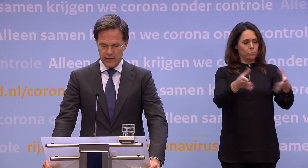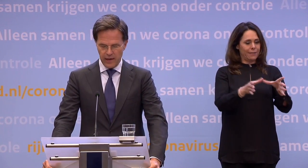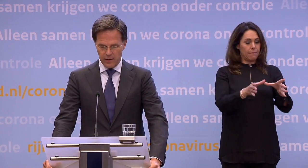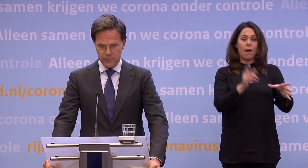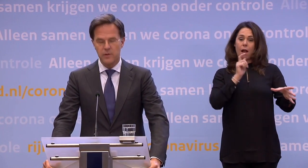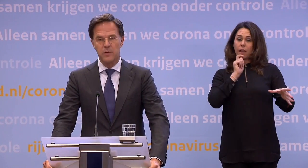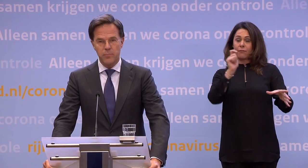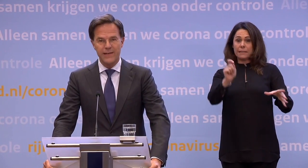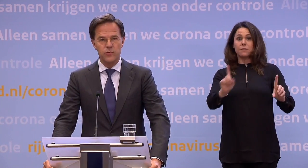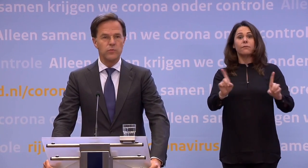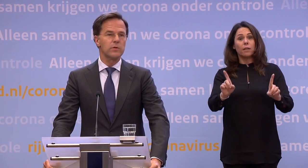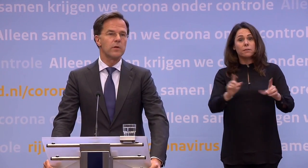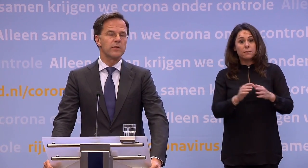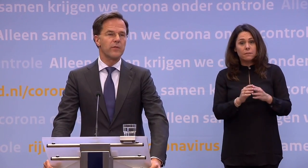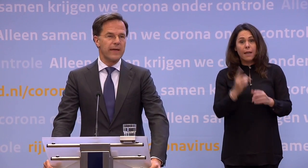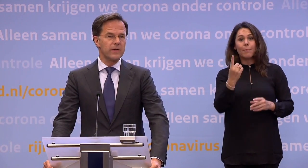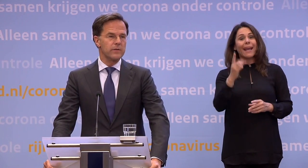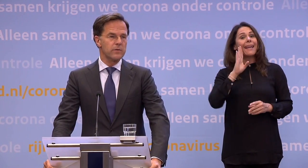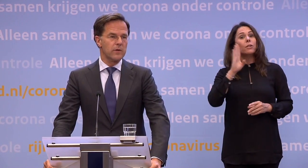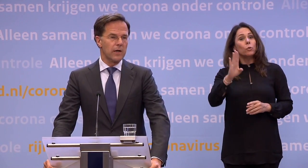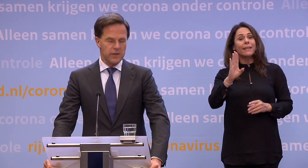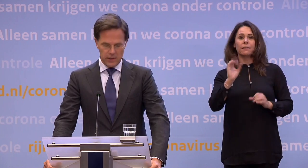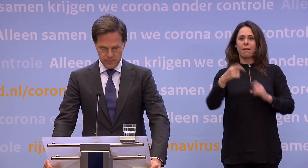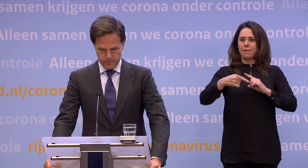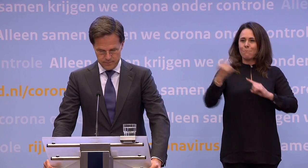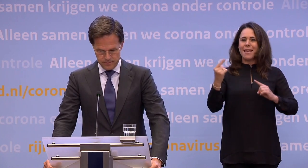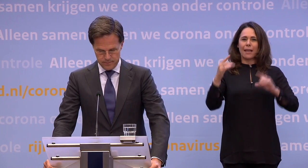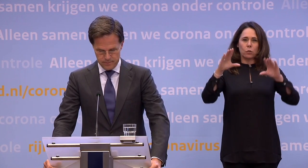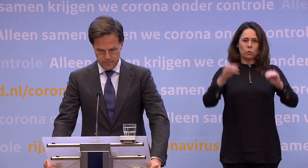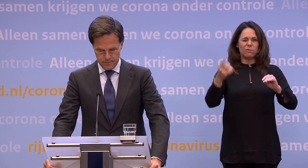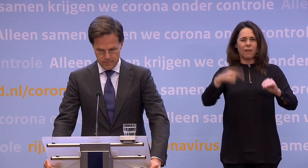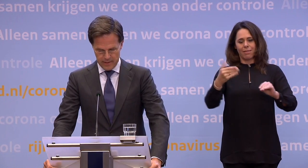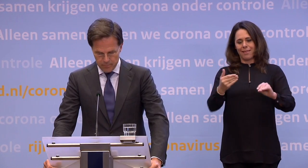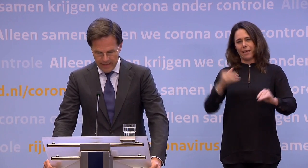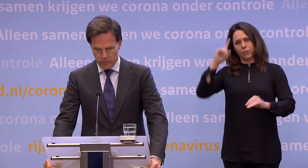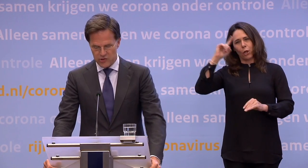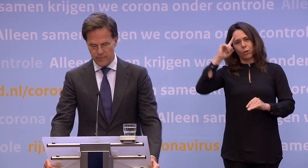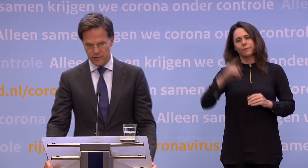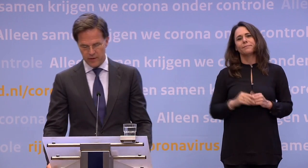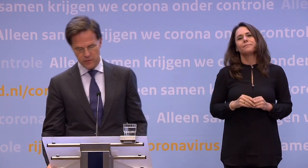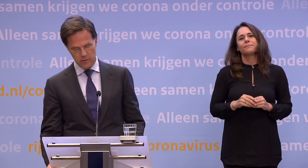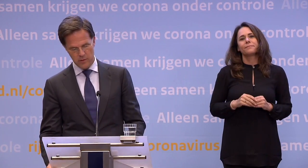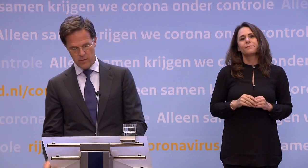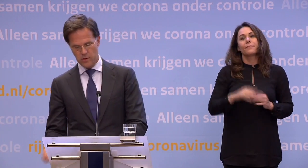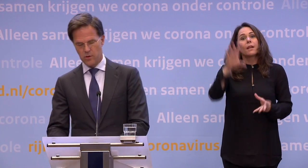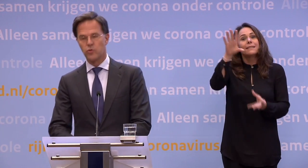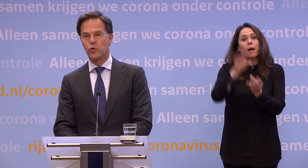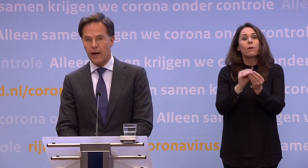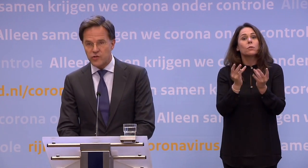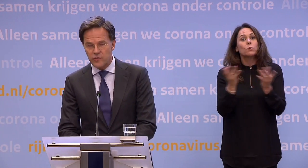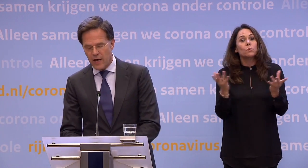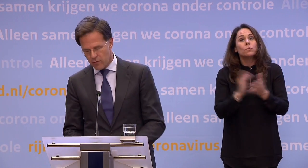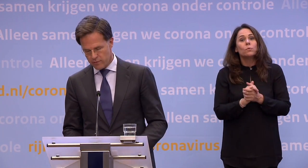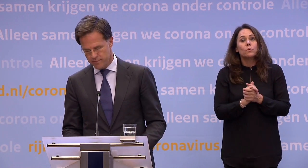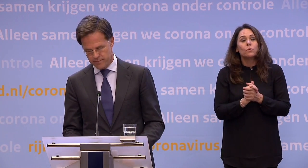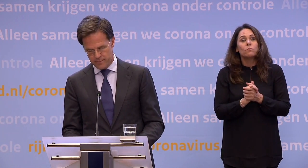1 juli in Nederland meer doen dan we eerder hadden gedacht. In een paar woorden samengevat... ...door